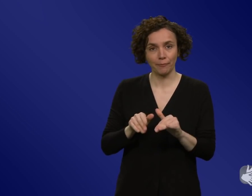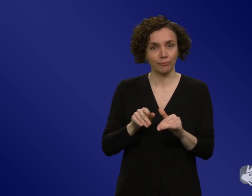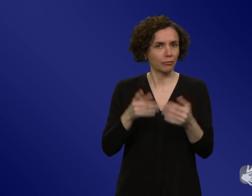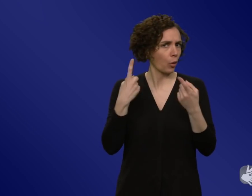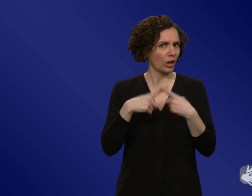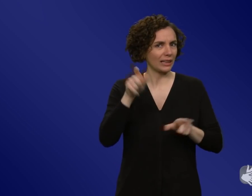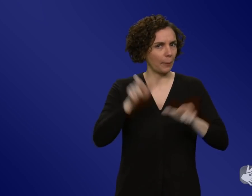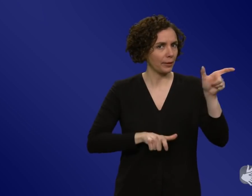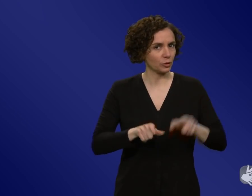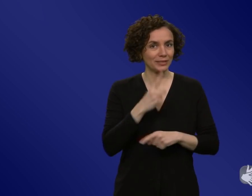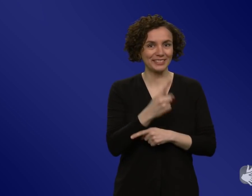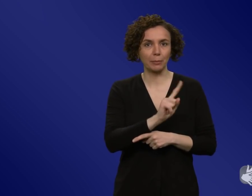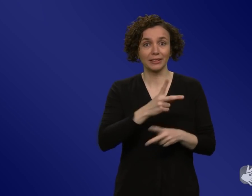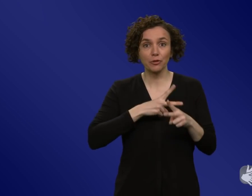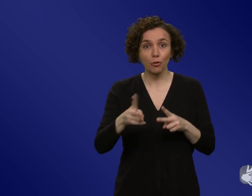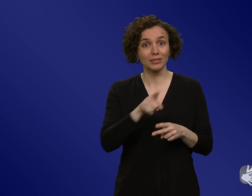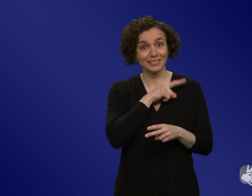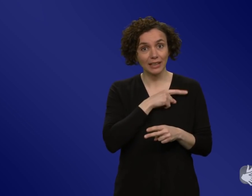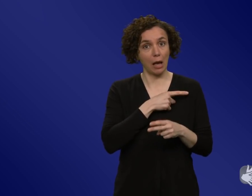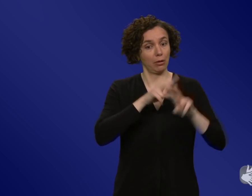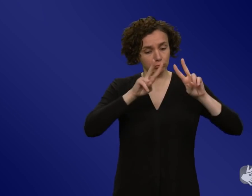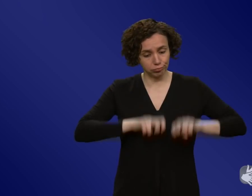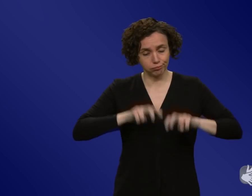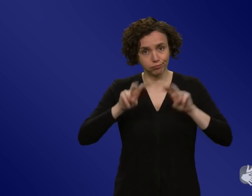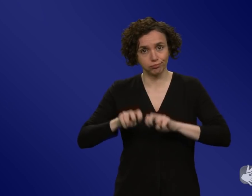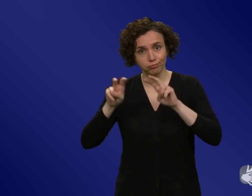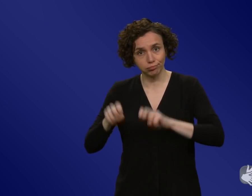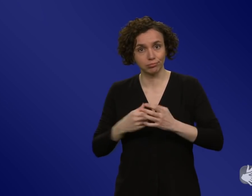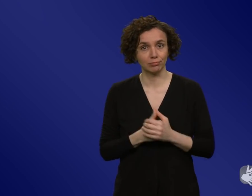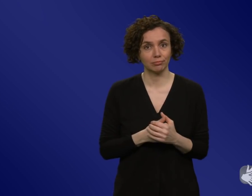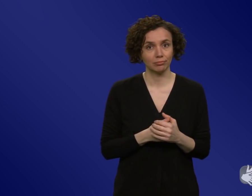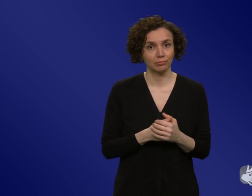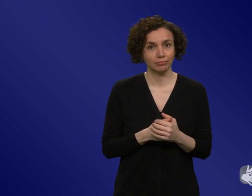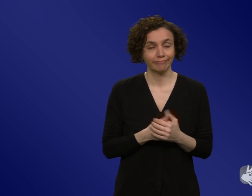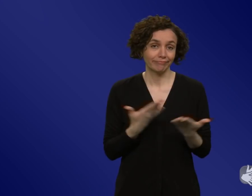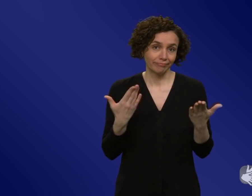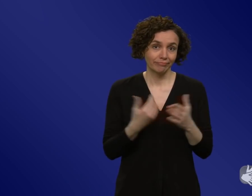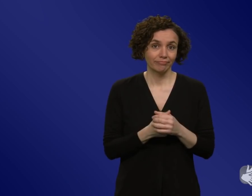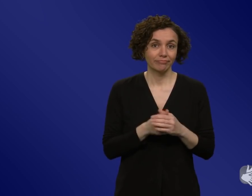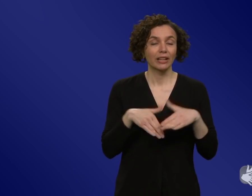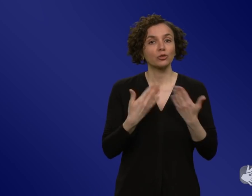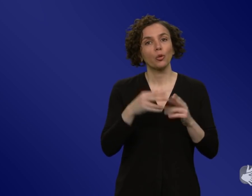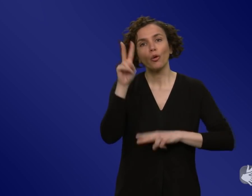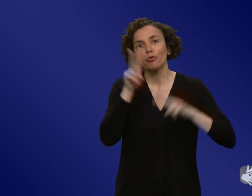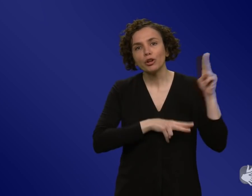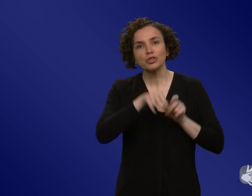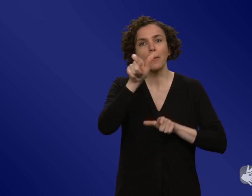Informationen zu suchen. Die schauen sich ihre Informationen an, die so passiv, ich sage jetzt mal, reingespült wird, über Twitter-Feeds oder so.